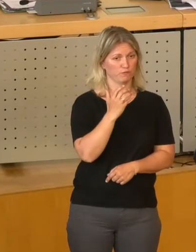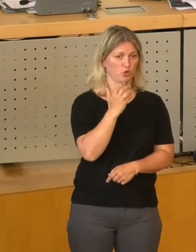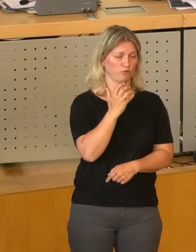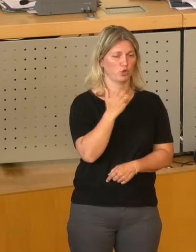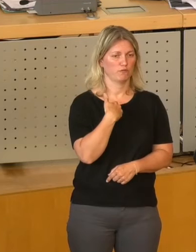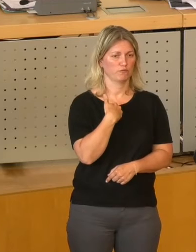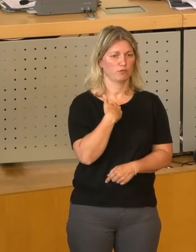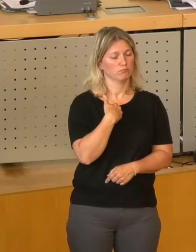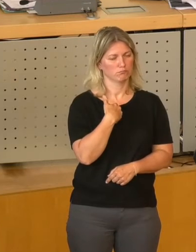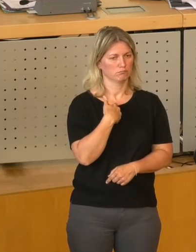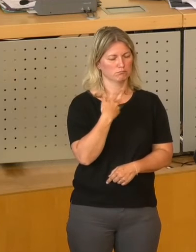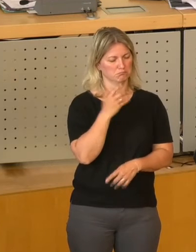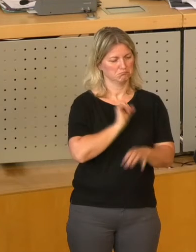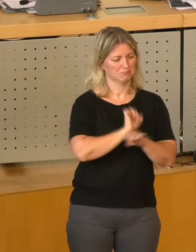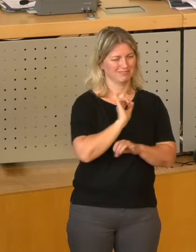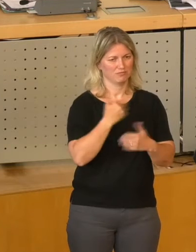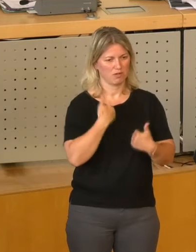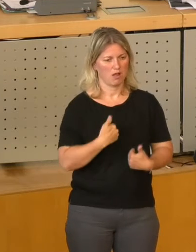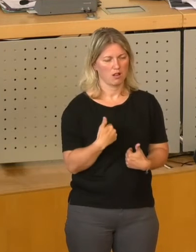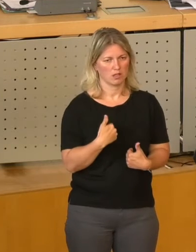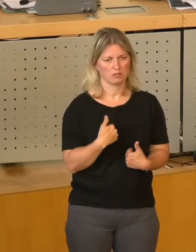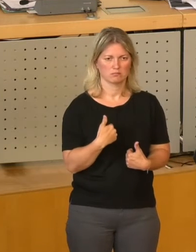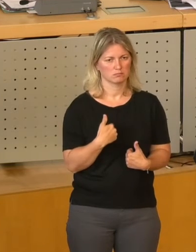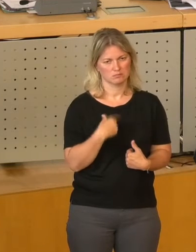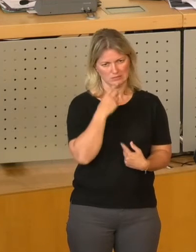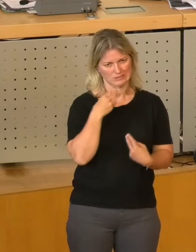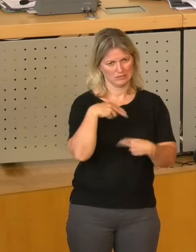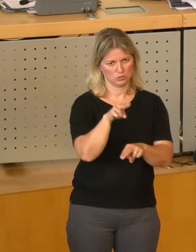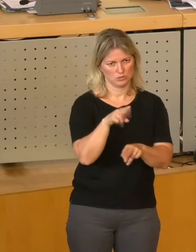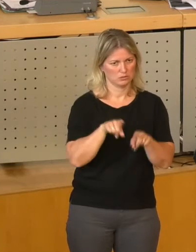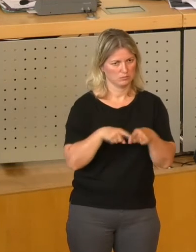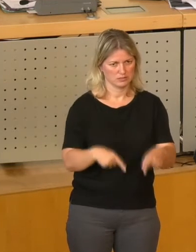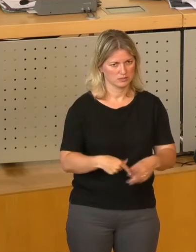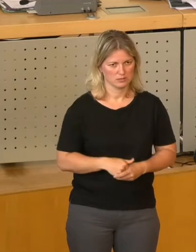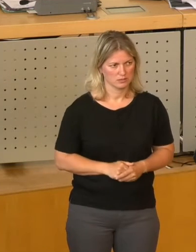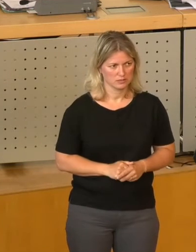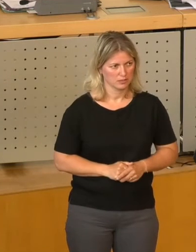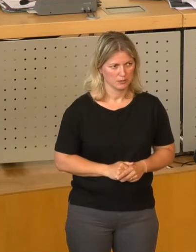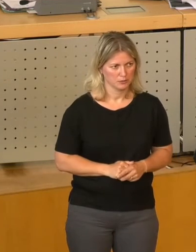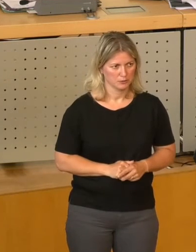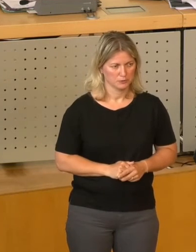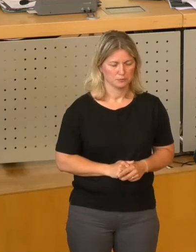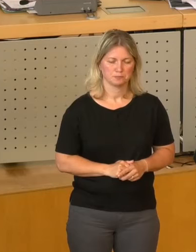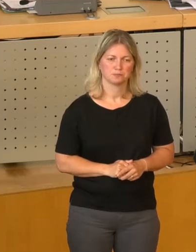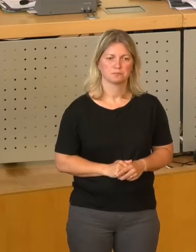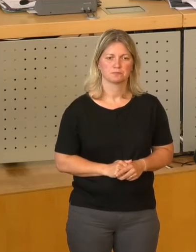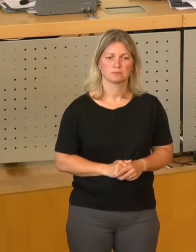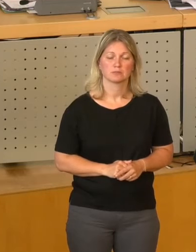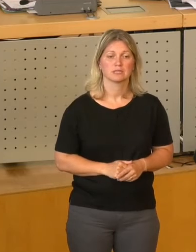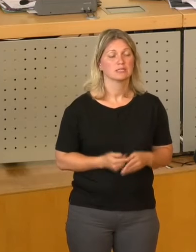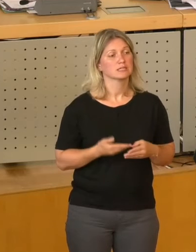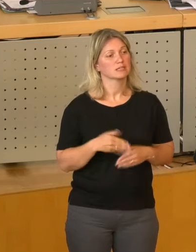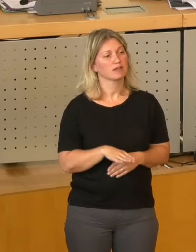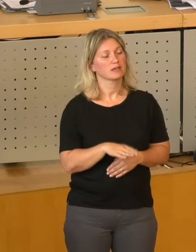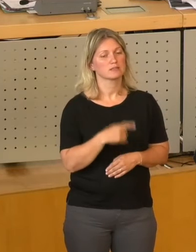zurückweisen. Er ist unzutreffend. Ich habe Informationen an die Öffentlichkeit